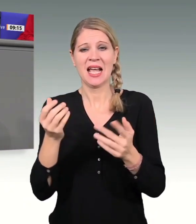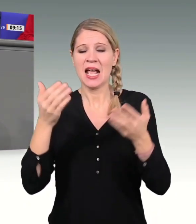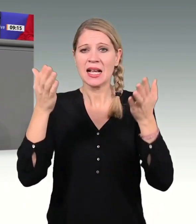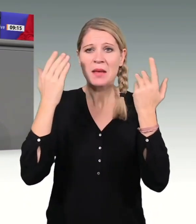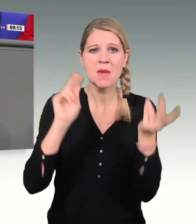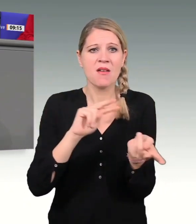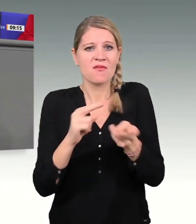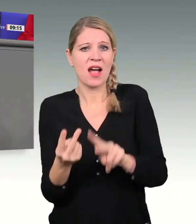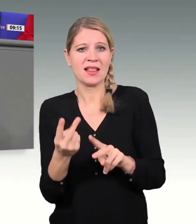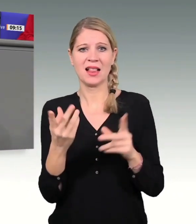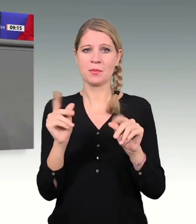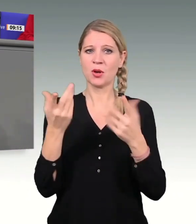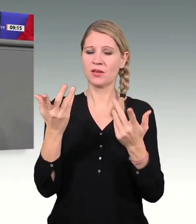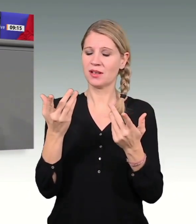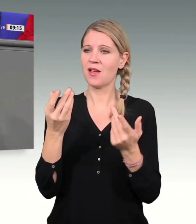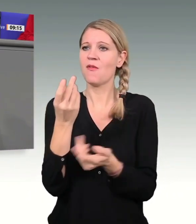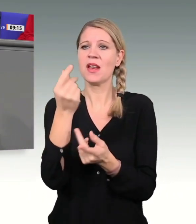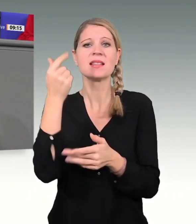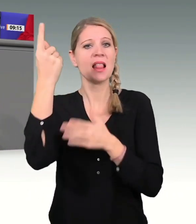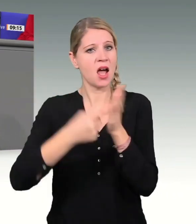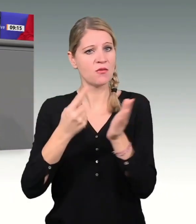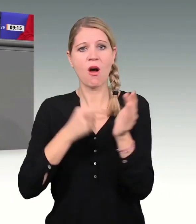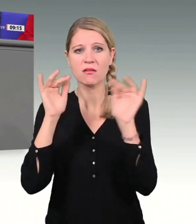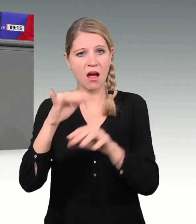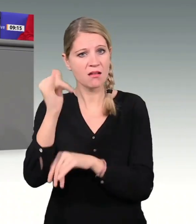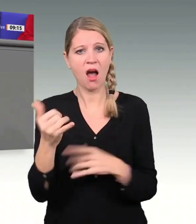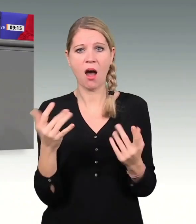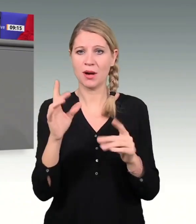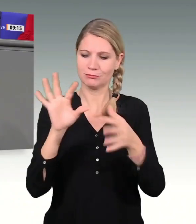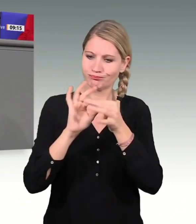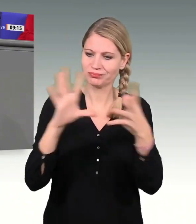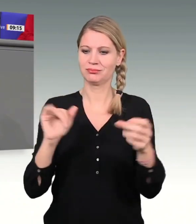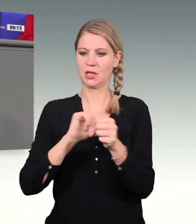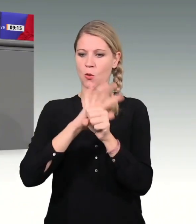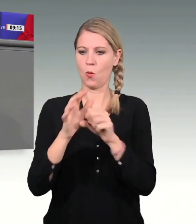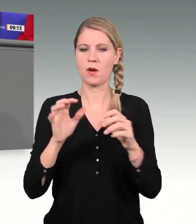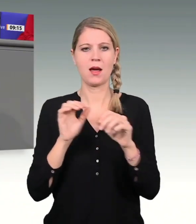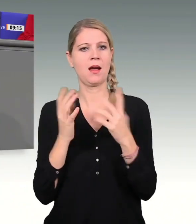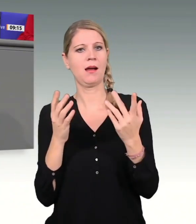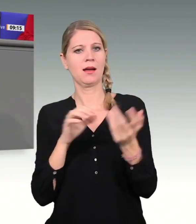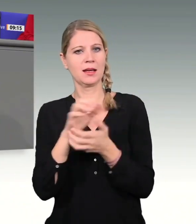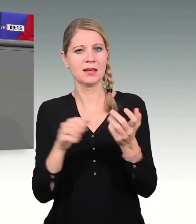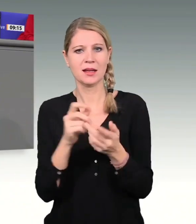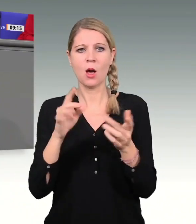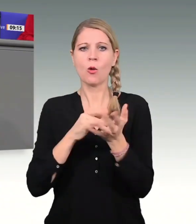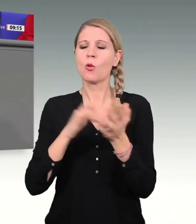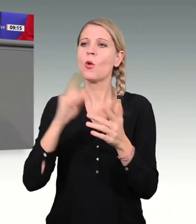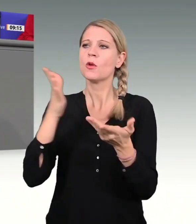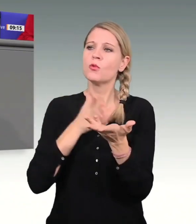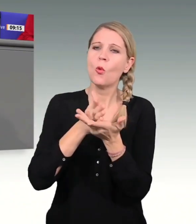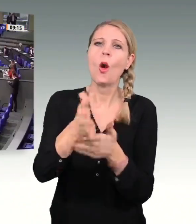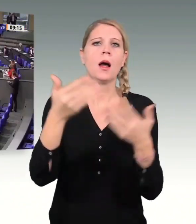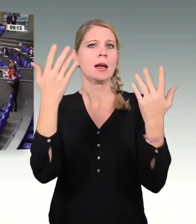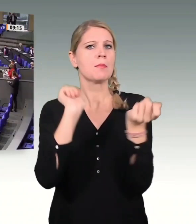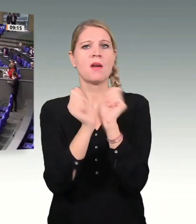Klimawandel ist eine dauerhafte Herausforderung, der wir uns im Rahmen der regulären Haushaltsführung stellen müssen, und das können wir ohne Verfassungsbruch.